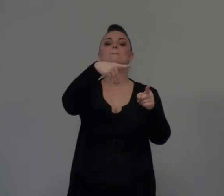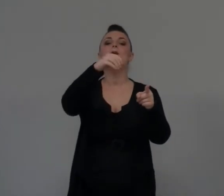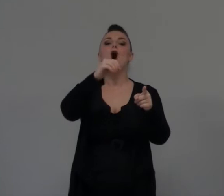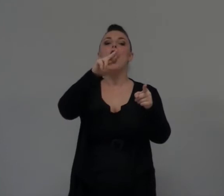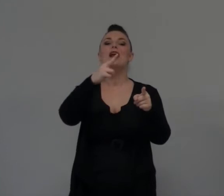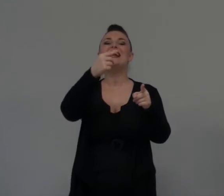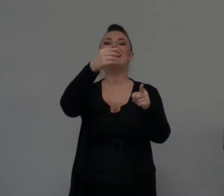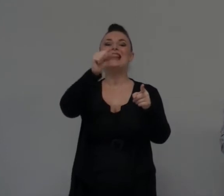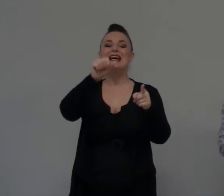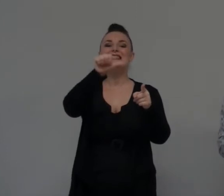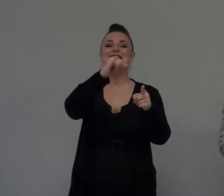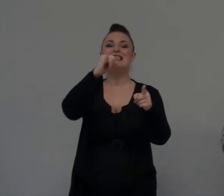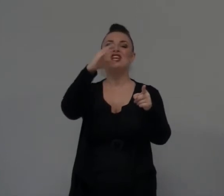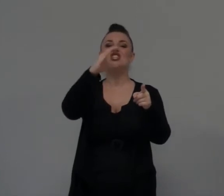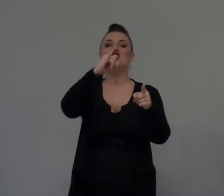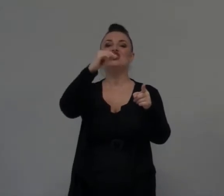questa persona.